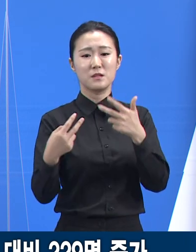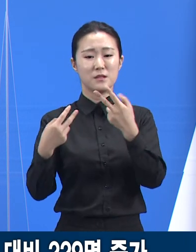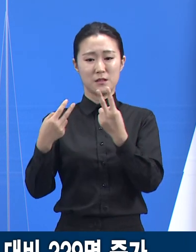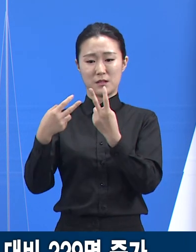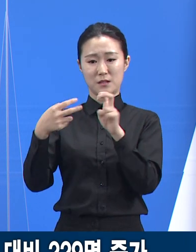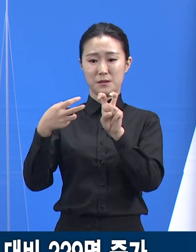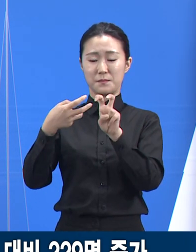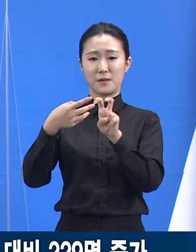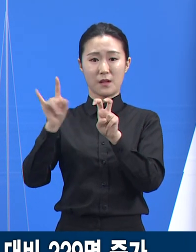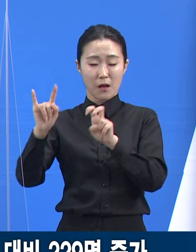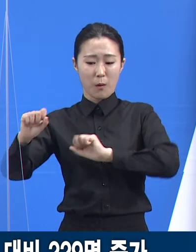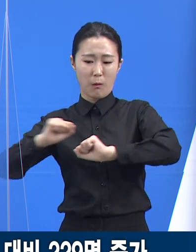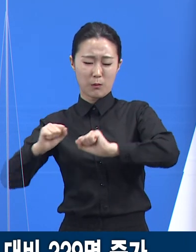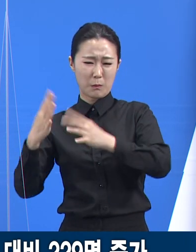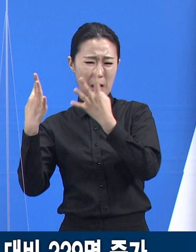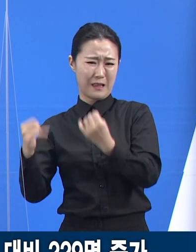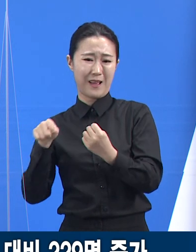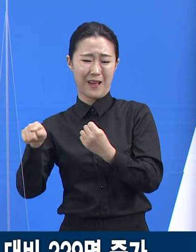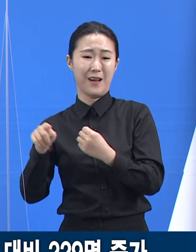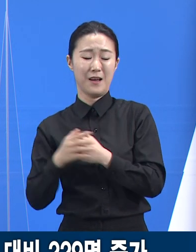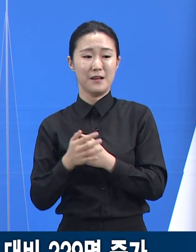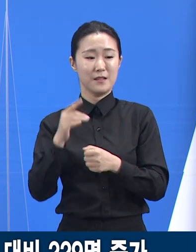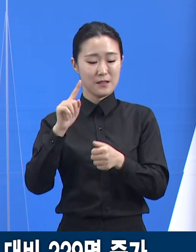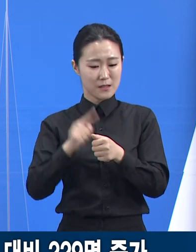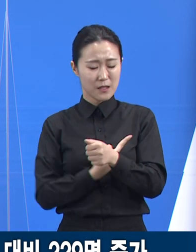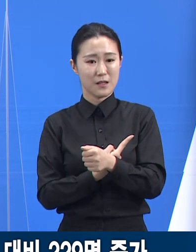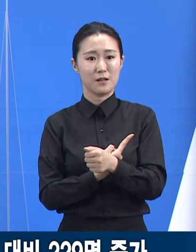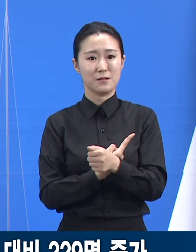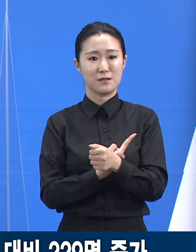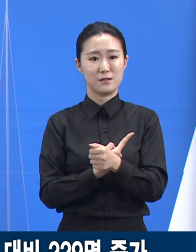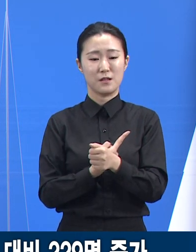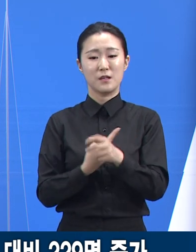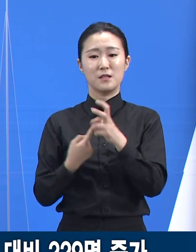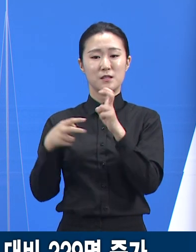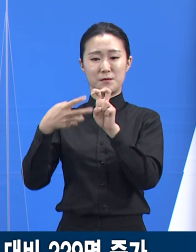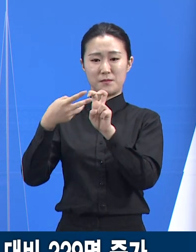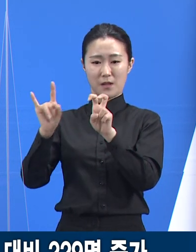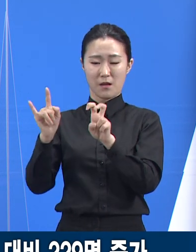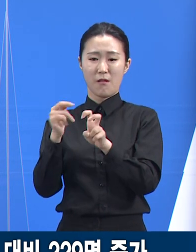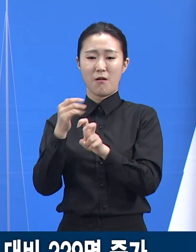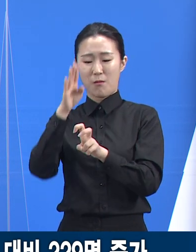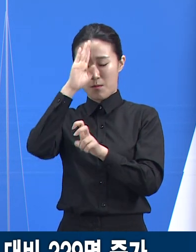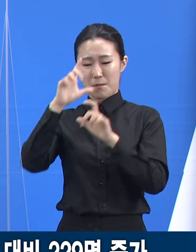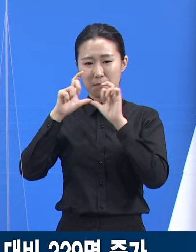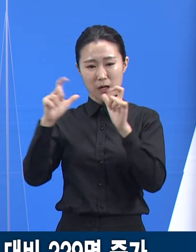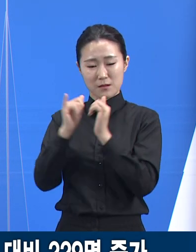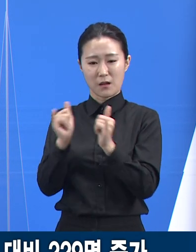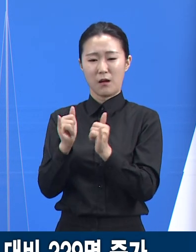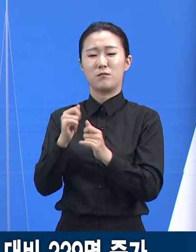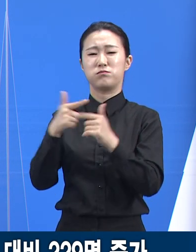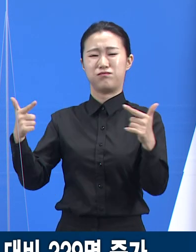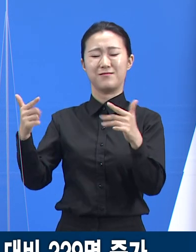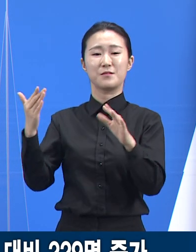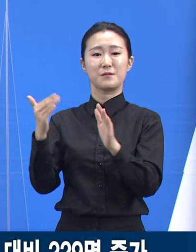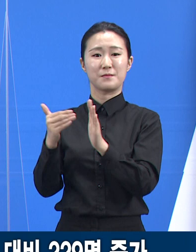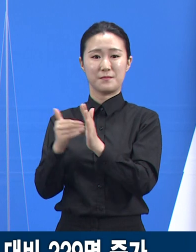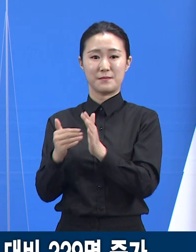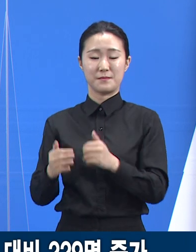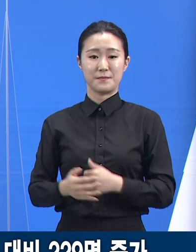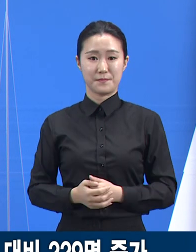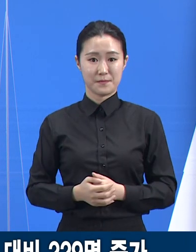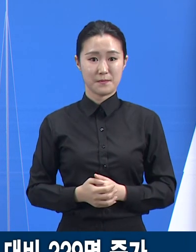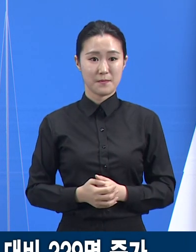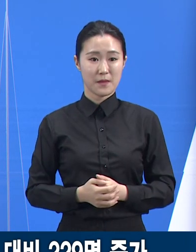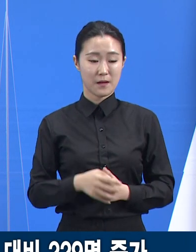20대 확진자의 경우에는 중증으로 발견될 가능성이 낮으며 60세 이상 고령자의 경우에도 백신 접종으로 인해 사망률이